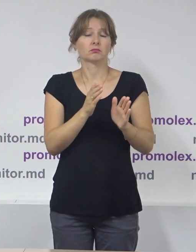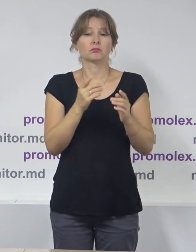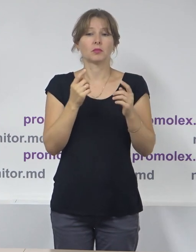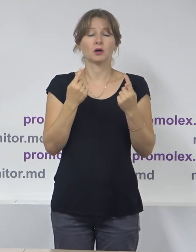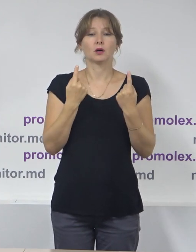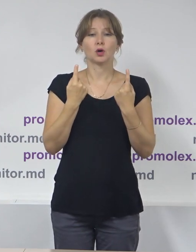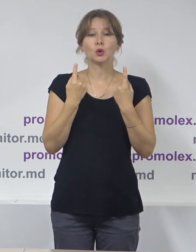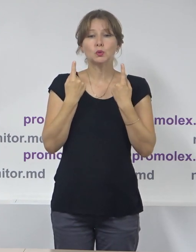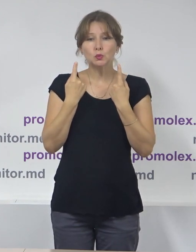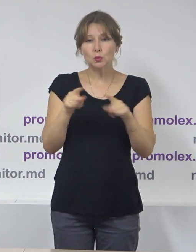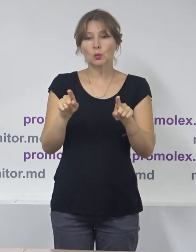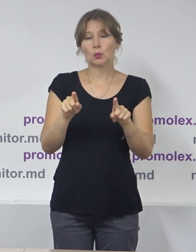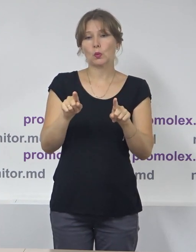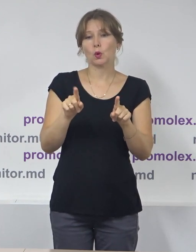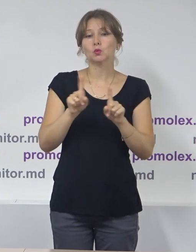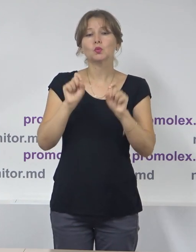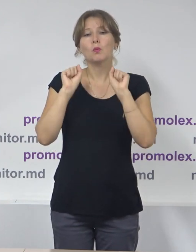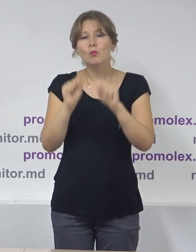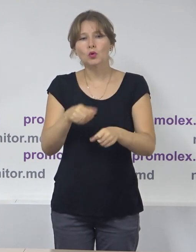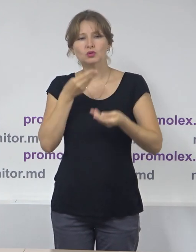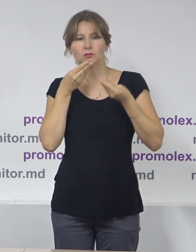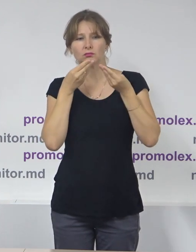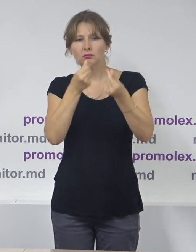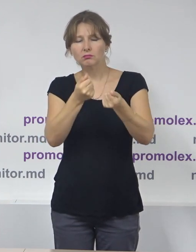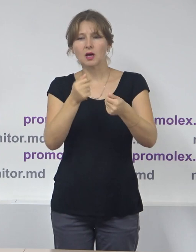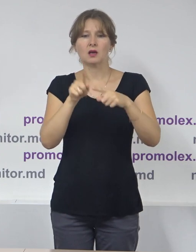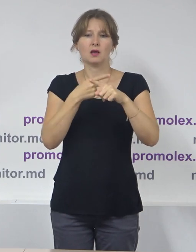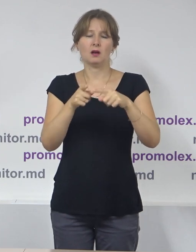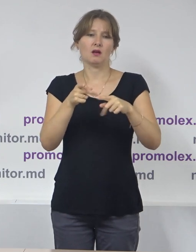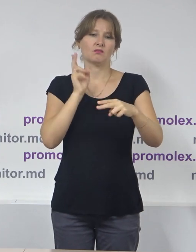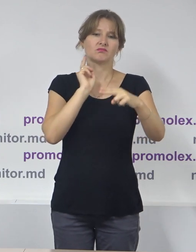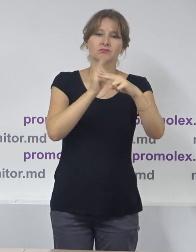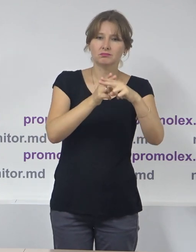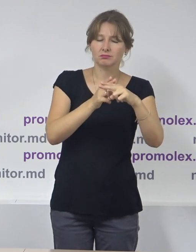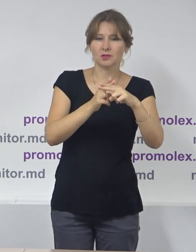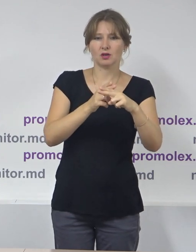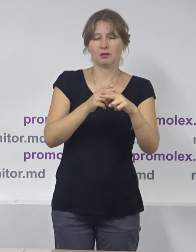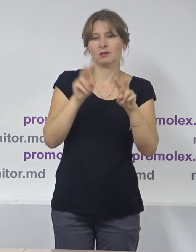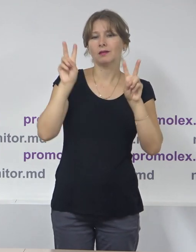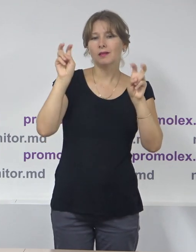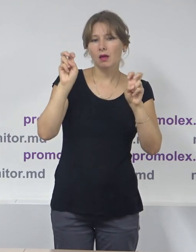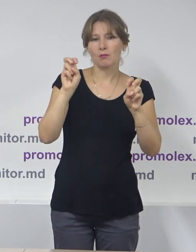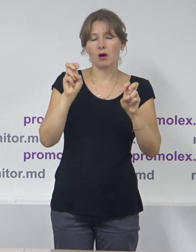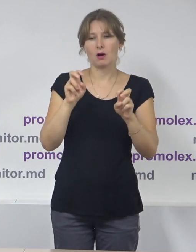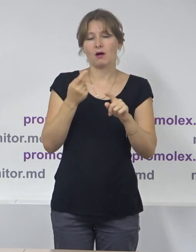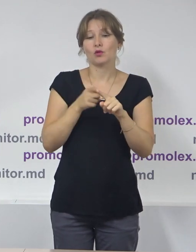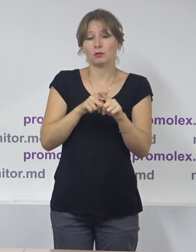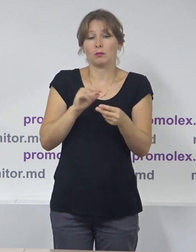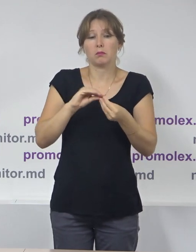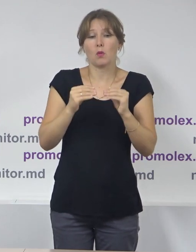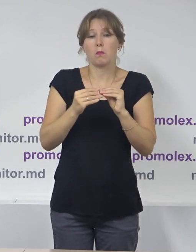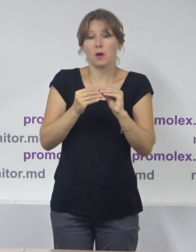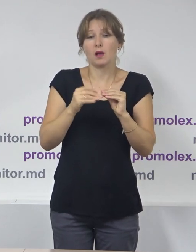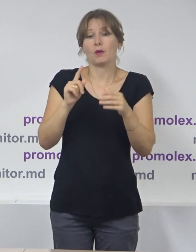ține și poate influența sau poate afecta contextul social-politic al acestui scrutin este și reforma